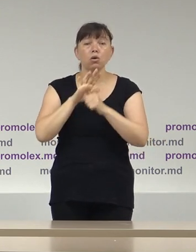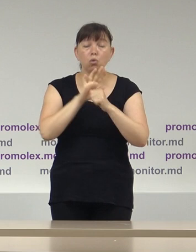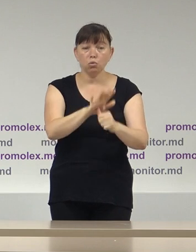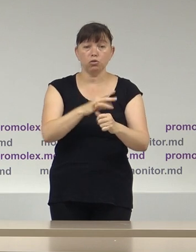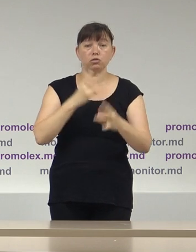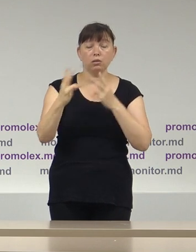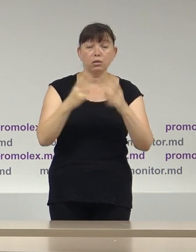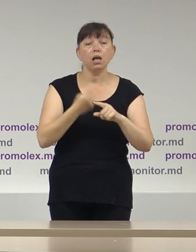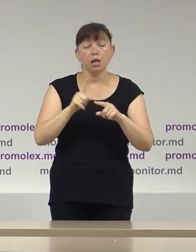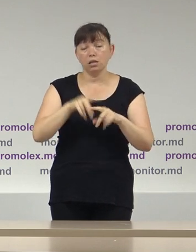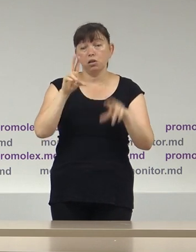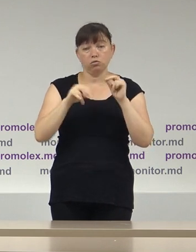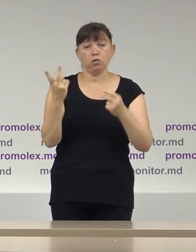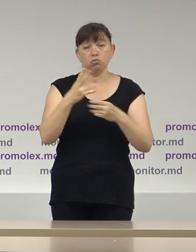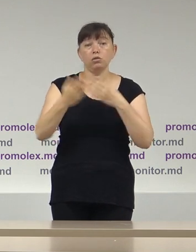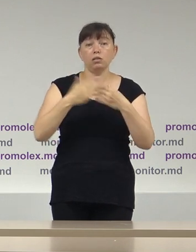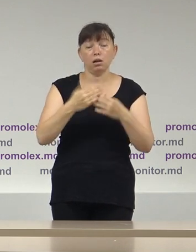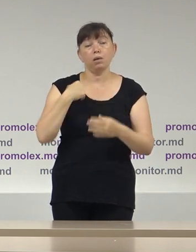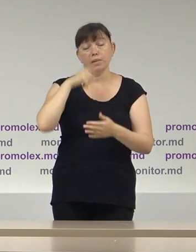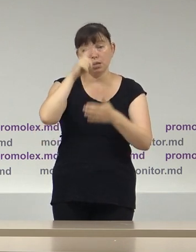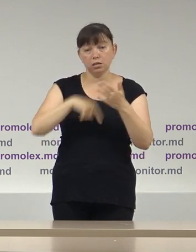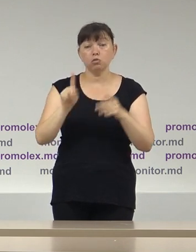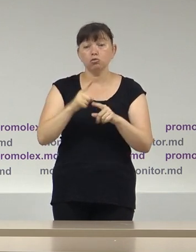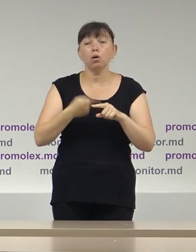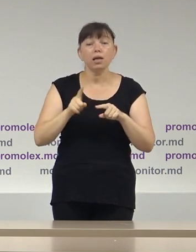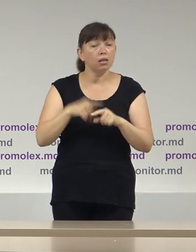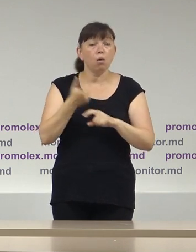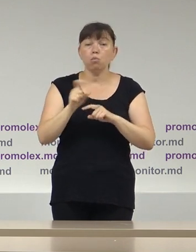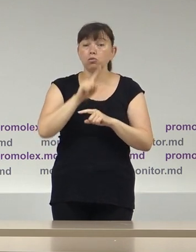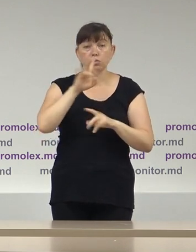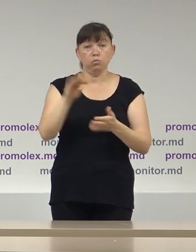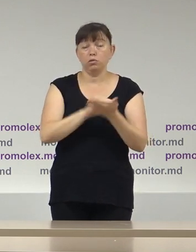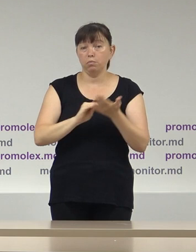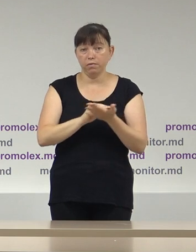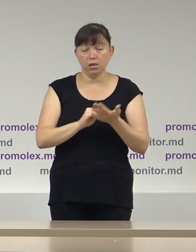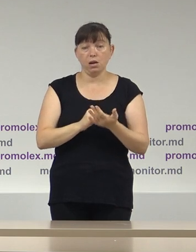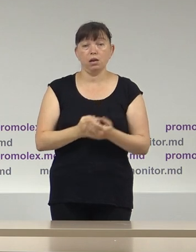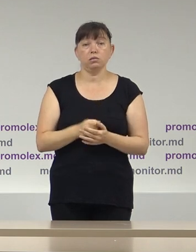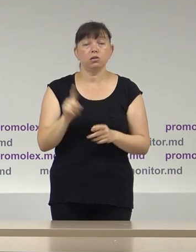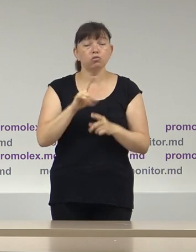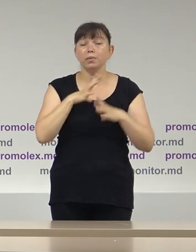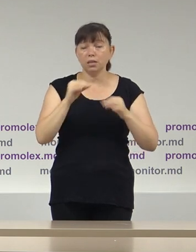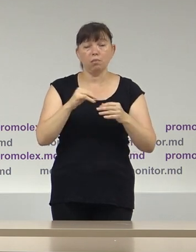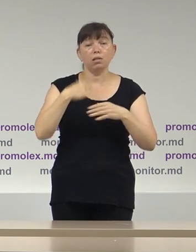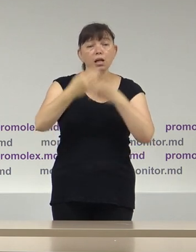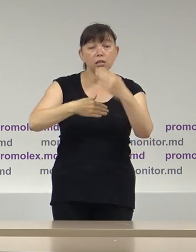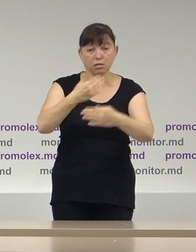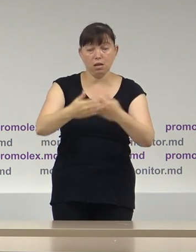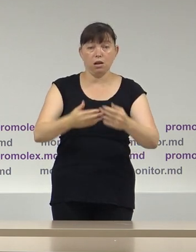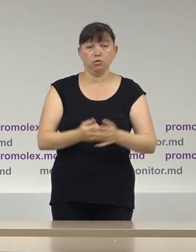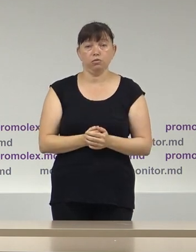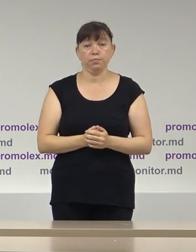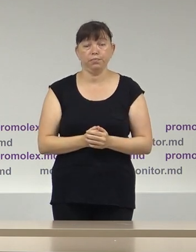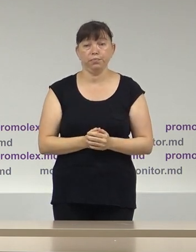este de condamnat. și sperăm foarte mult că aceste lucruri nu se vor repeta sau nu se vor promova în continuare în campanie